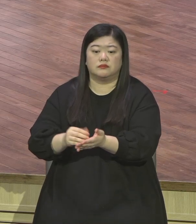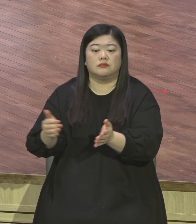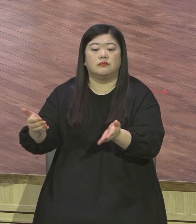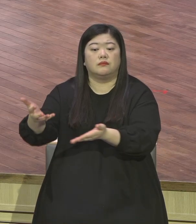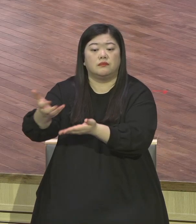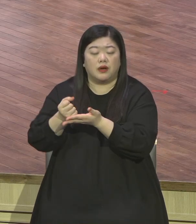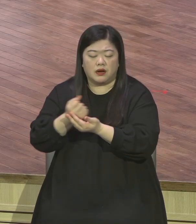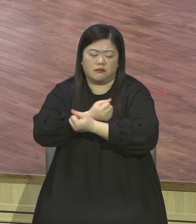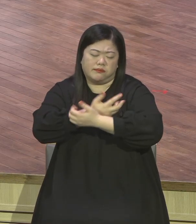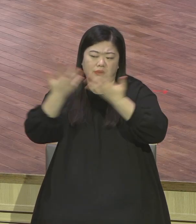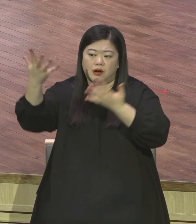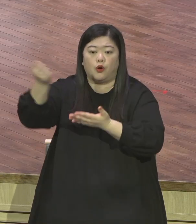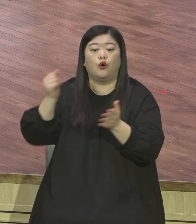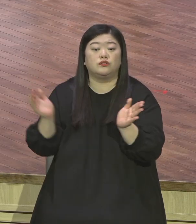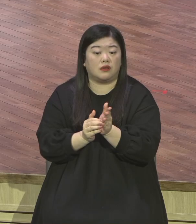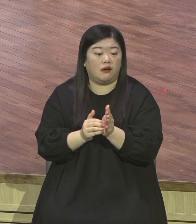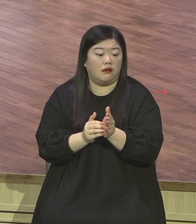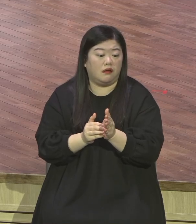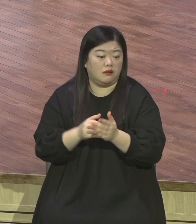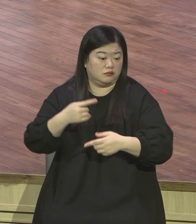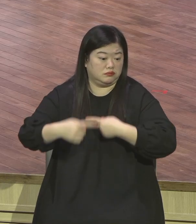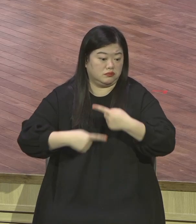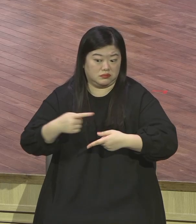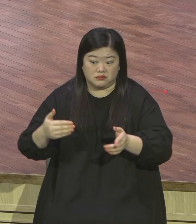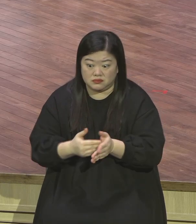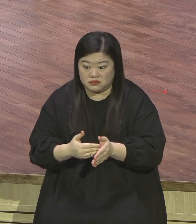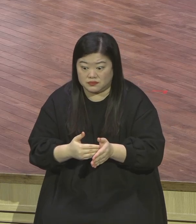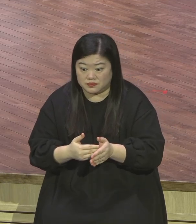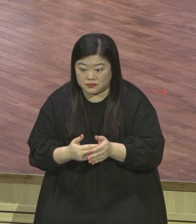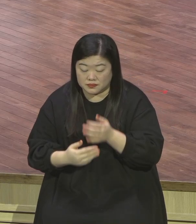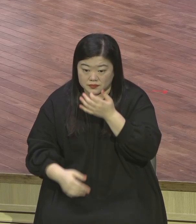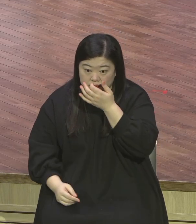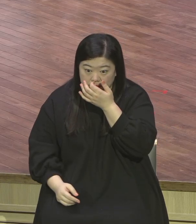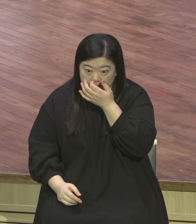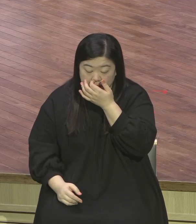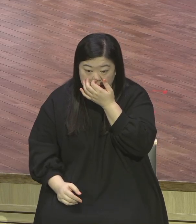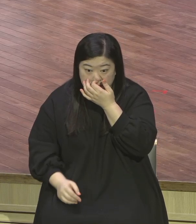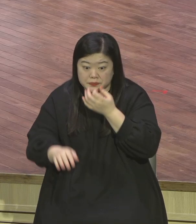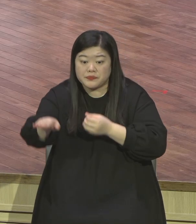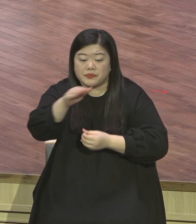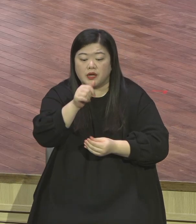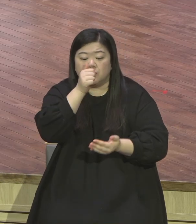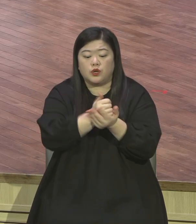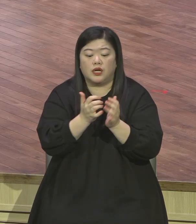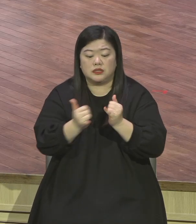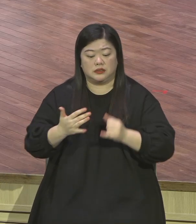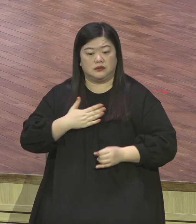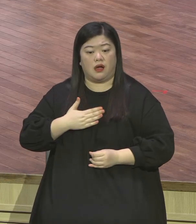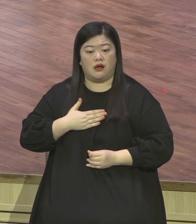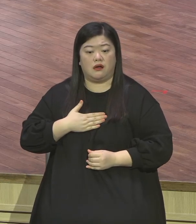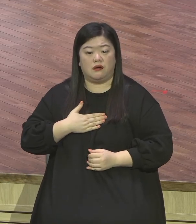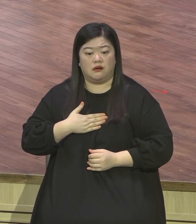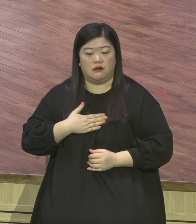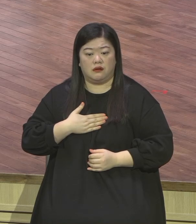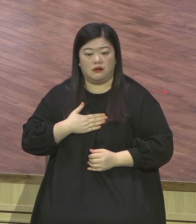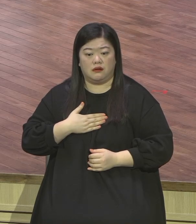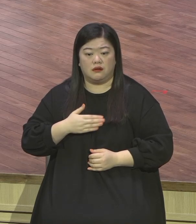나 같은 죄인이 나같이 더러운 존재가 나같이 생겨놓은 인간이 쓰레기 같은 내가